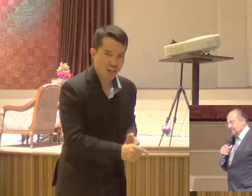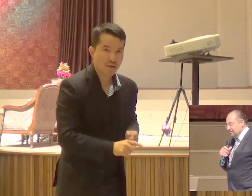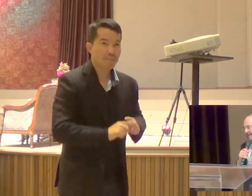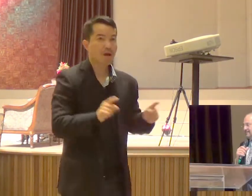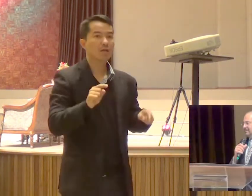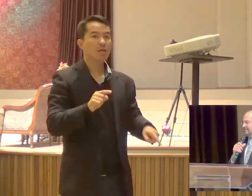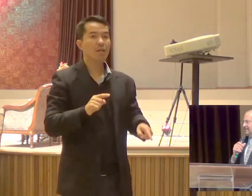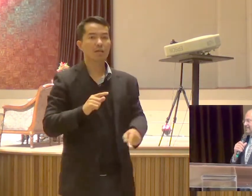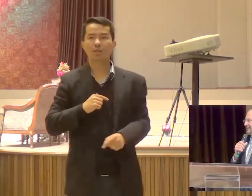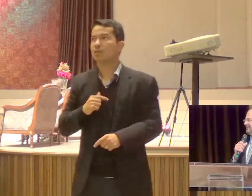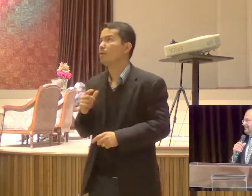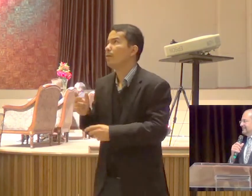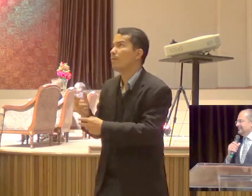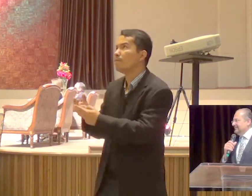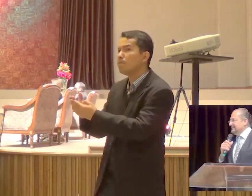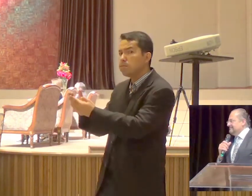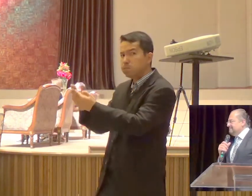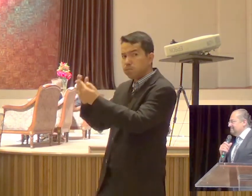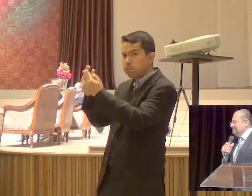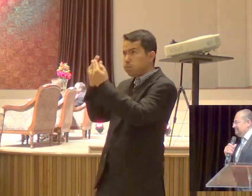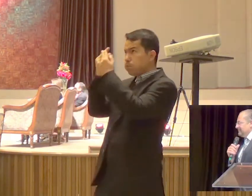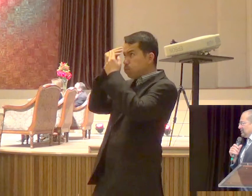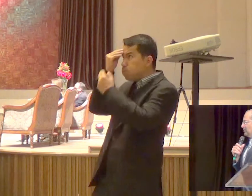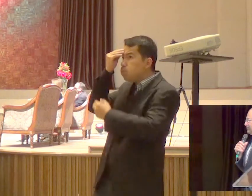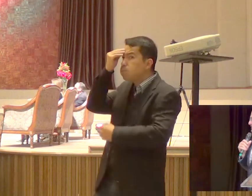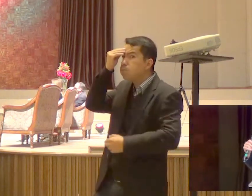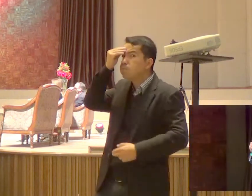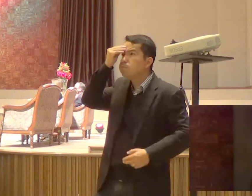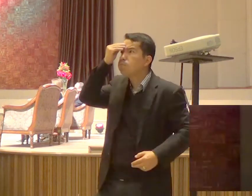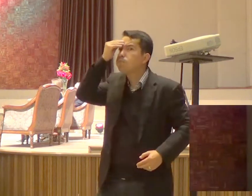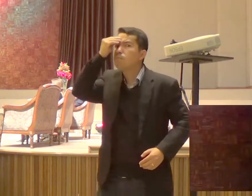Jamais se esquecerão De como vocês viveram